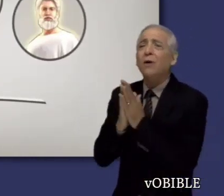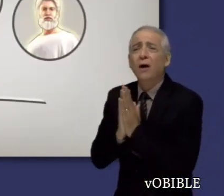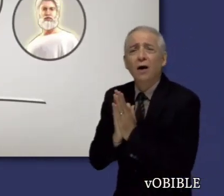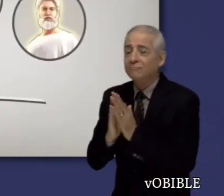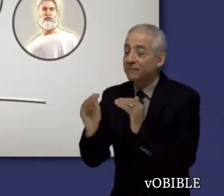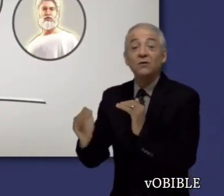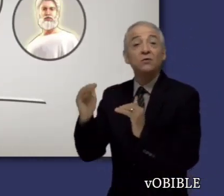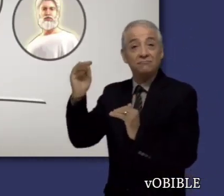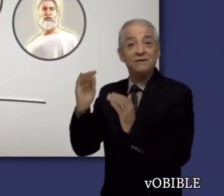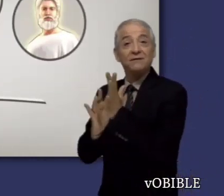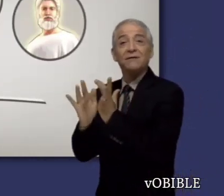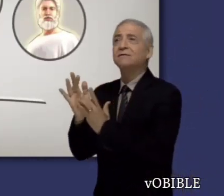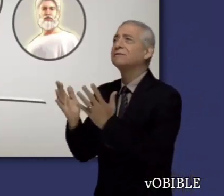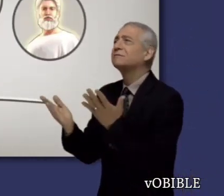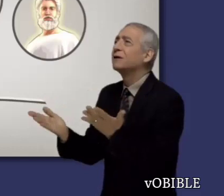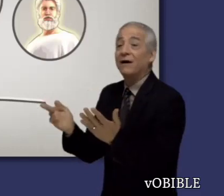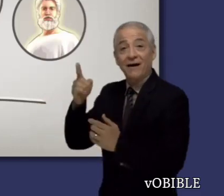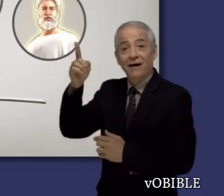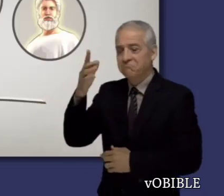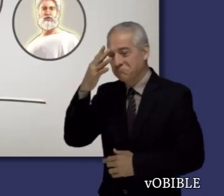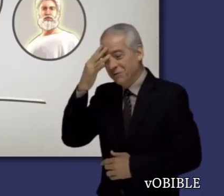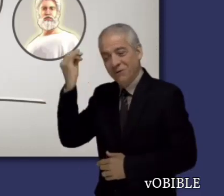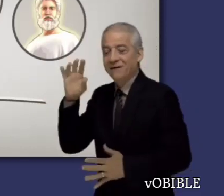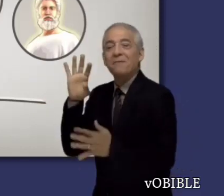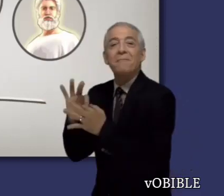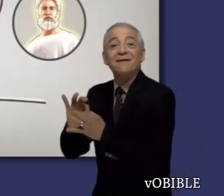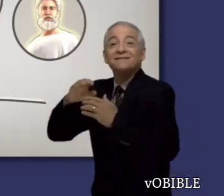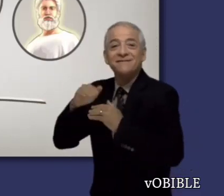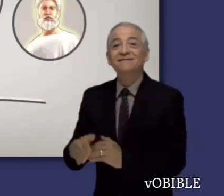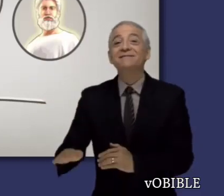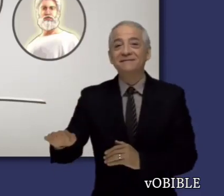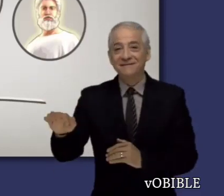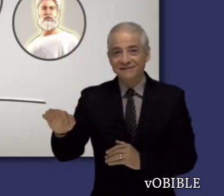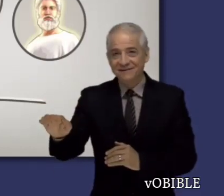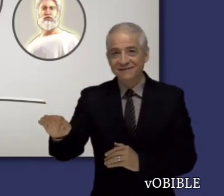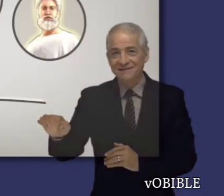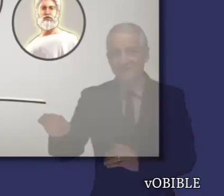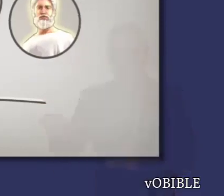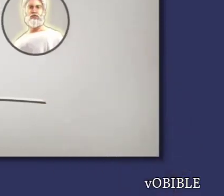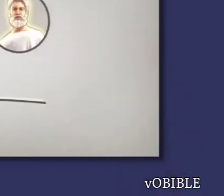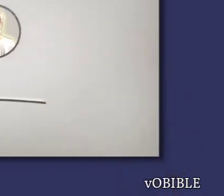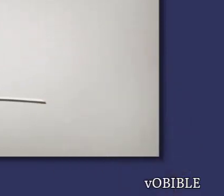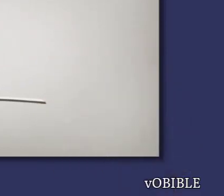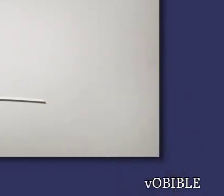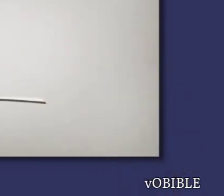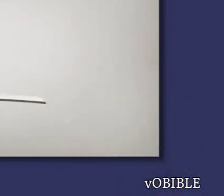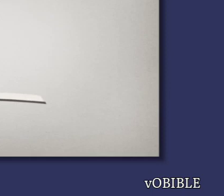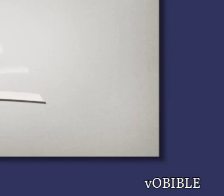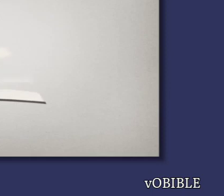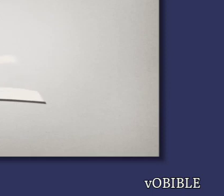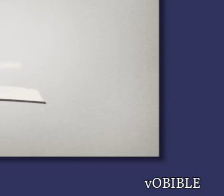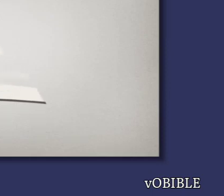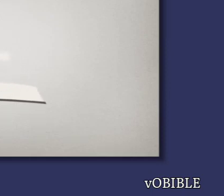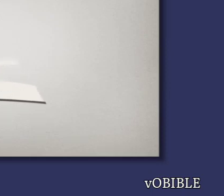Jesús, nuestro sumo sacerdote celestial y rey del reino, para eliminar de una vez por todas el pecado y la muerte.